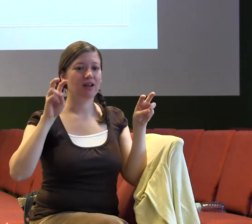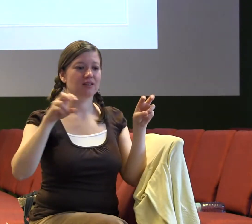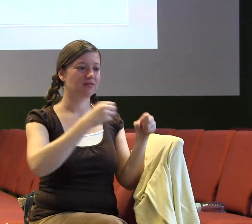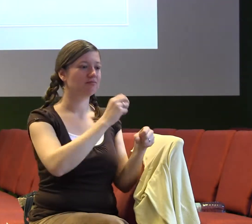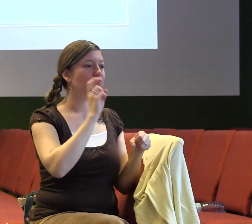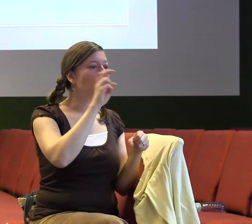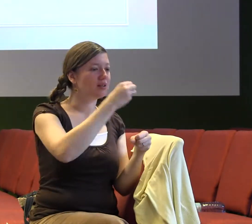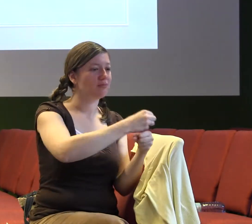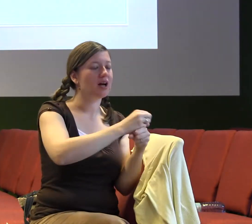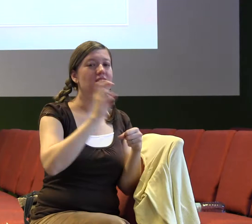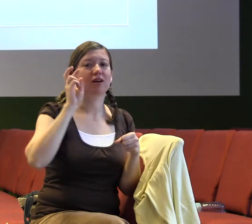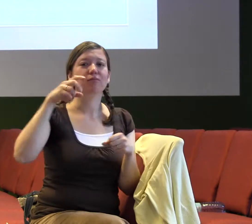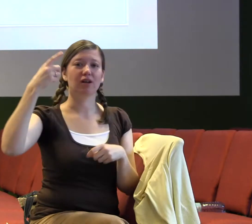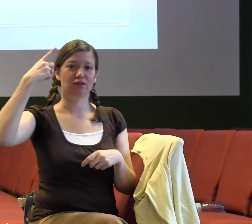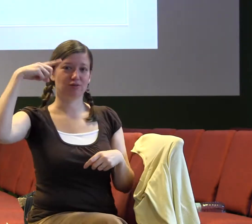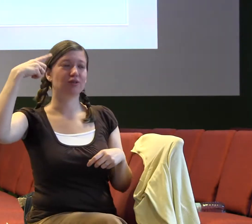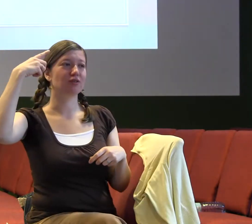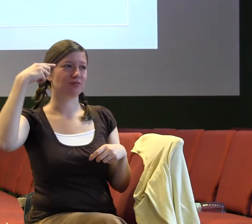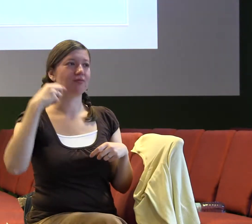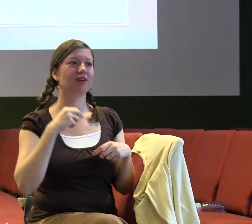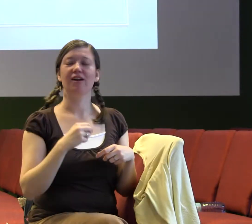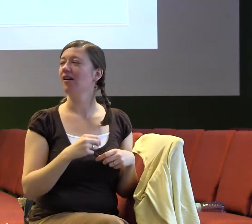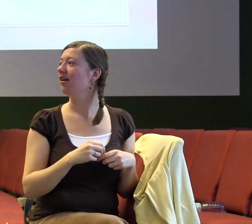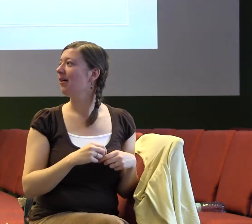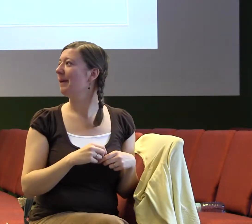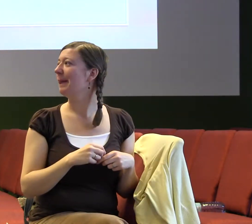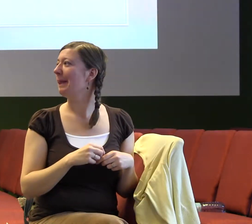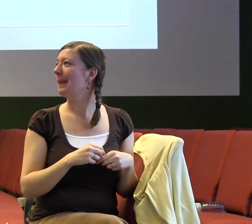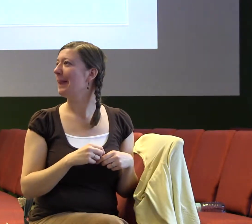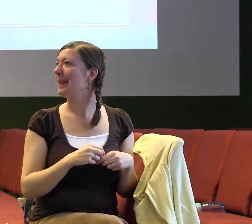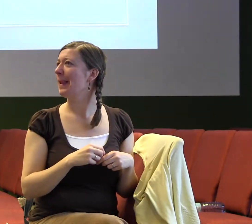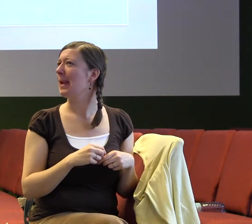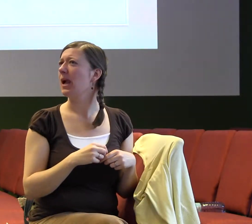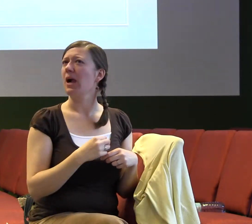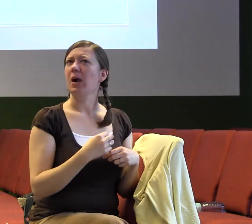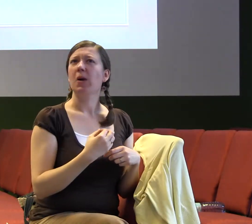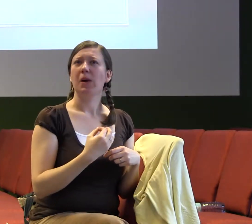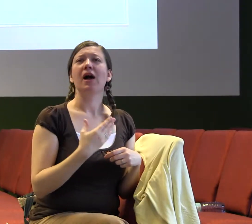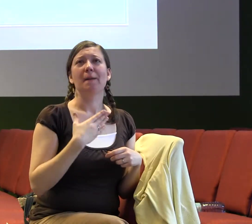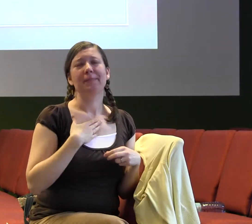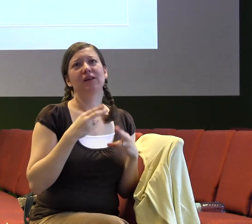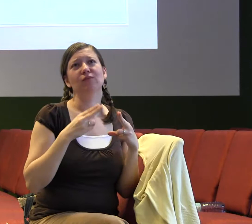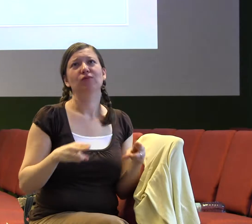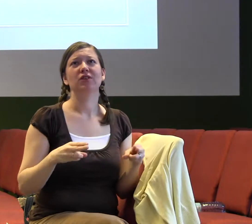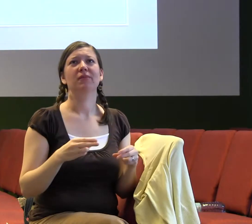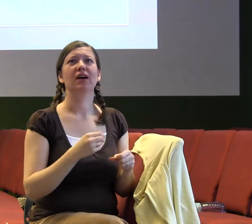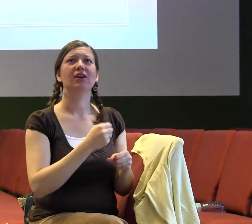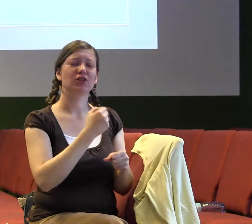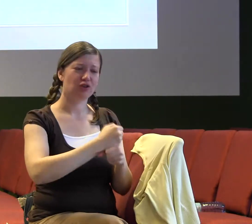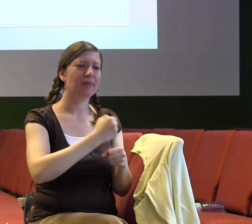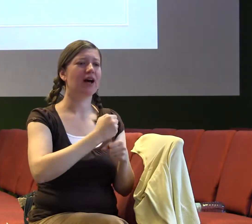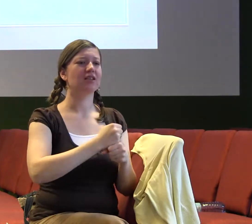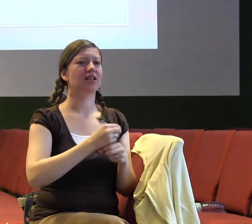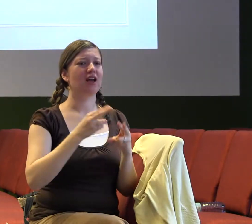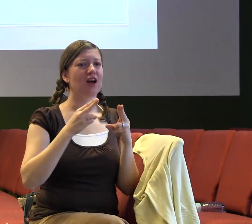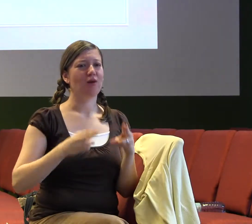jak zpravujeme to, že máme možnost chodit do práce a to, že máme možnost chodit do školy. Pro všechny nově příchozí